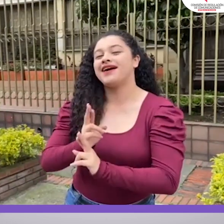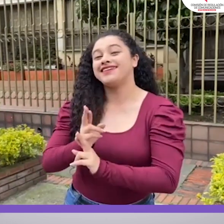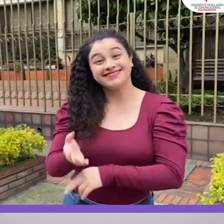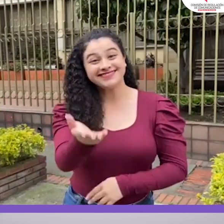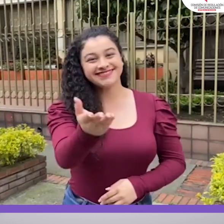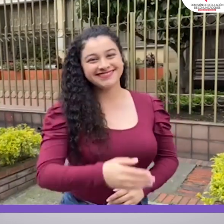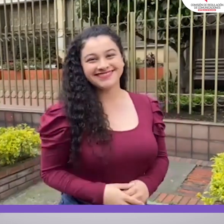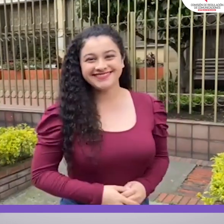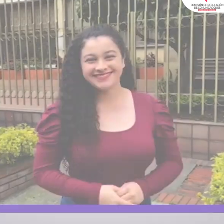¡Adelante!